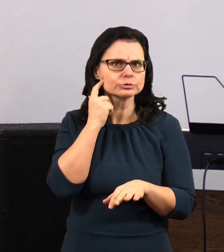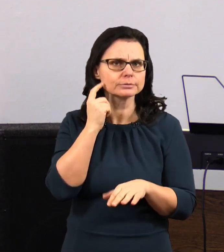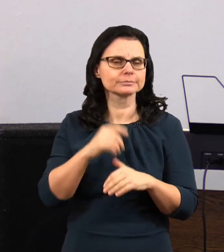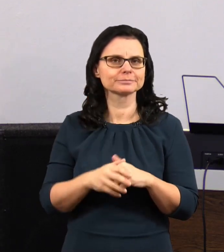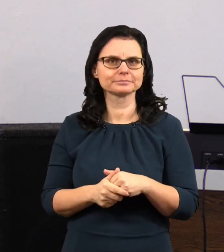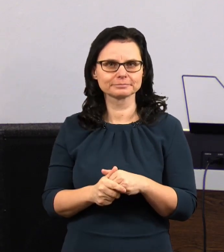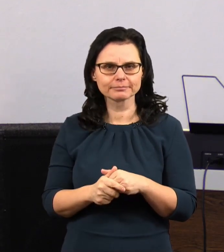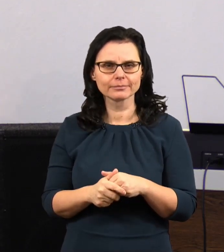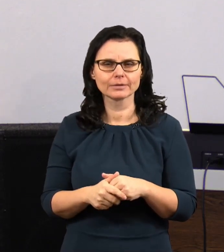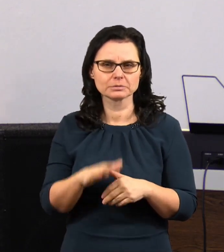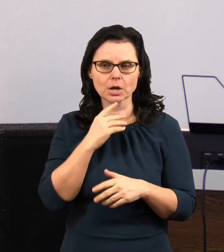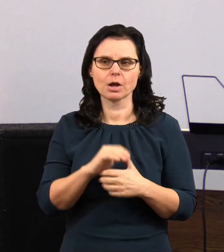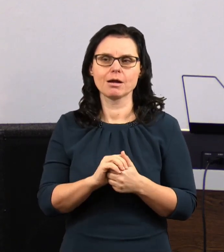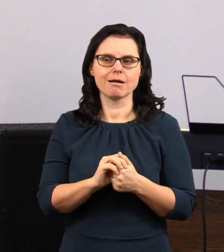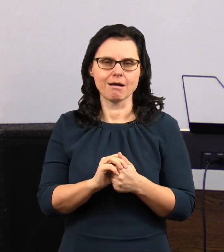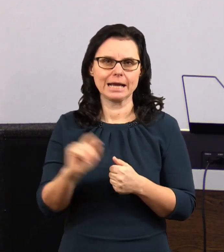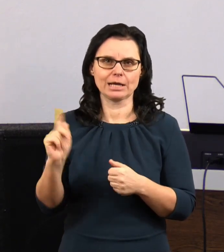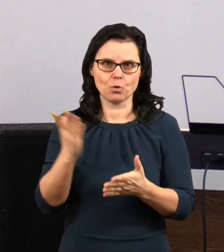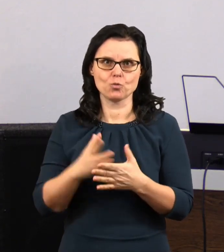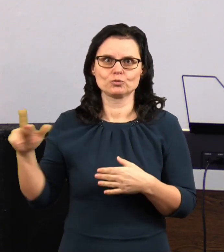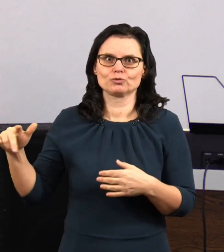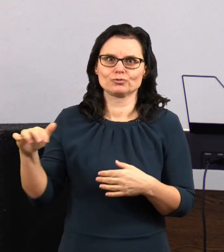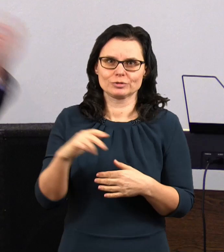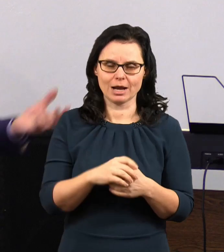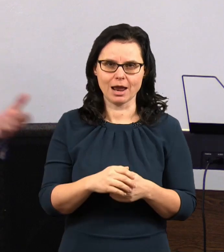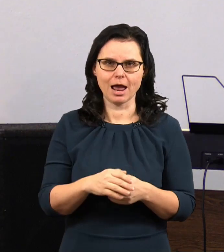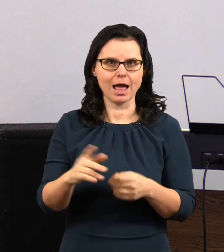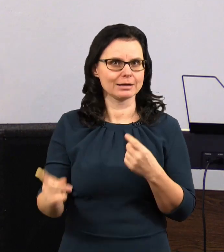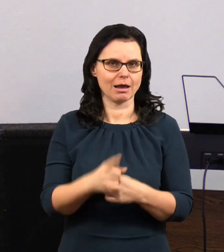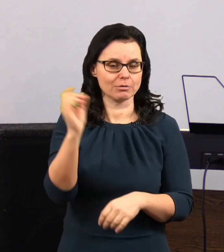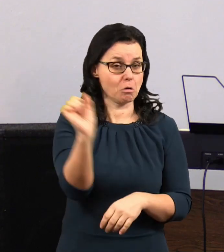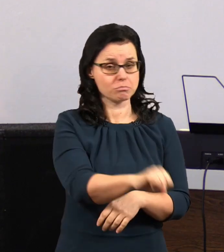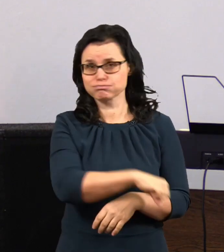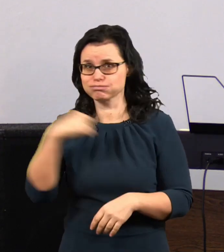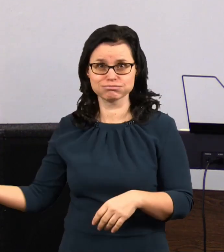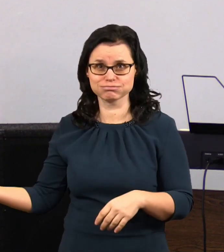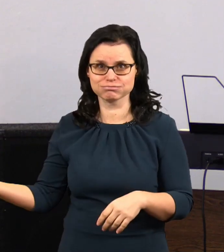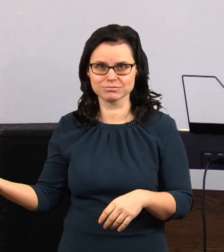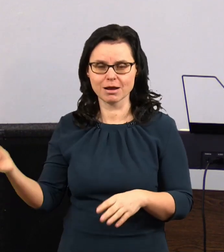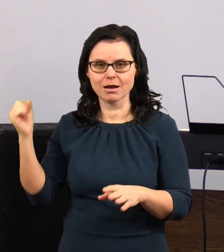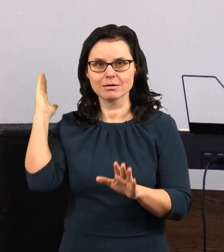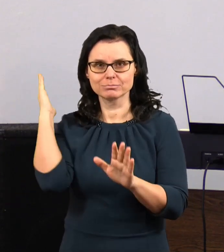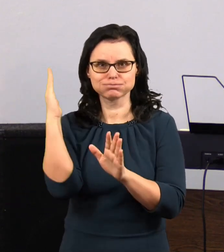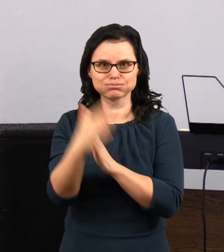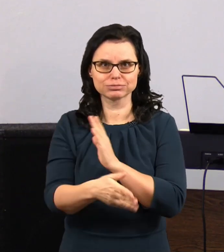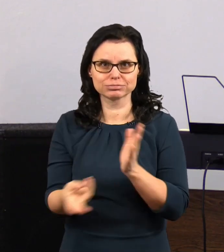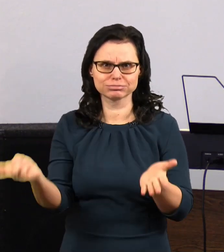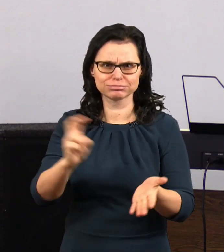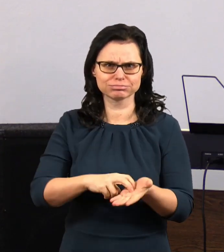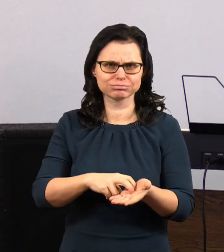A jsme si říkali, uh, někdo jde. A se rozletěli dveře a vešel tam